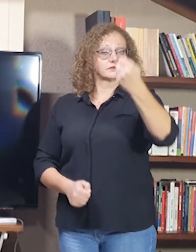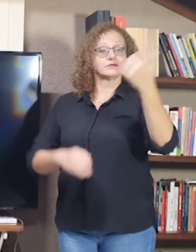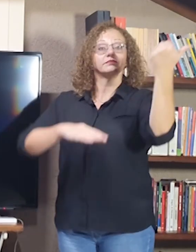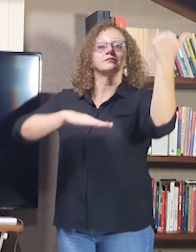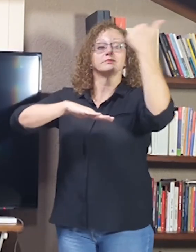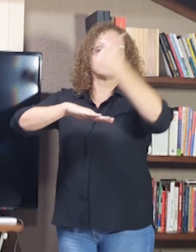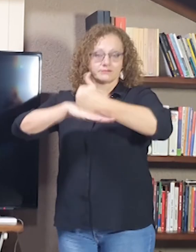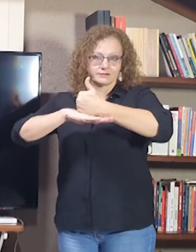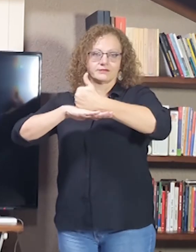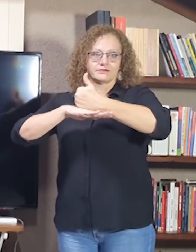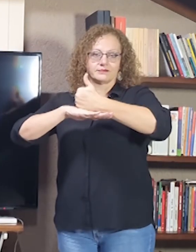Topicalização.